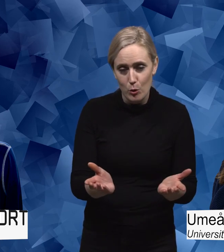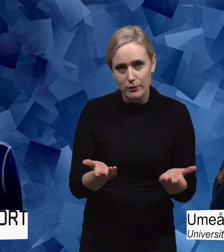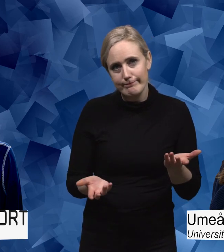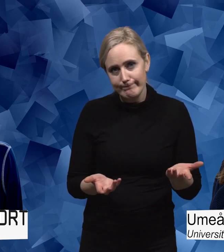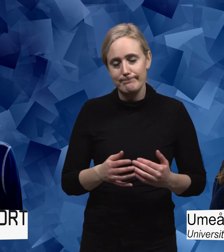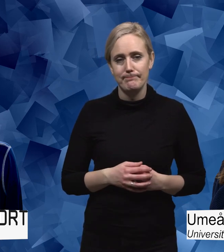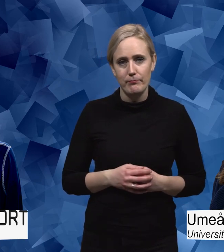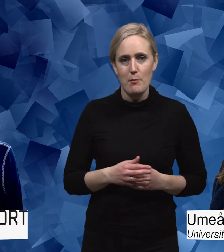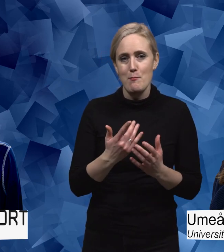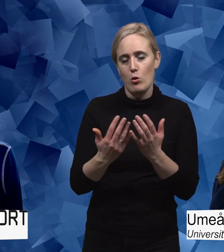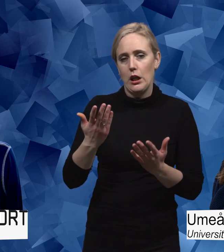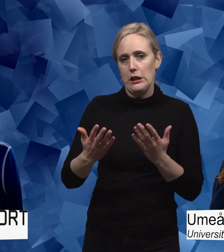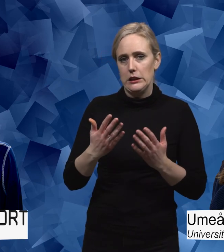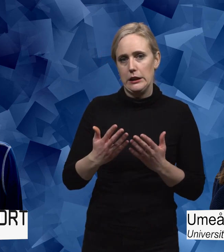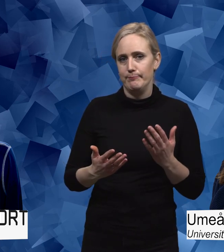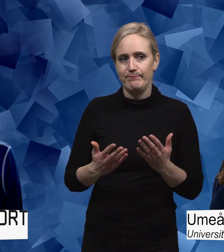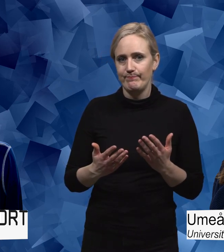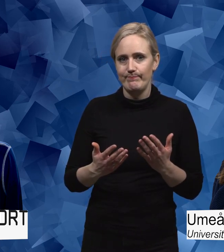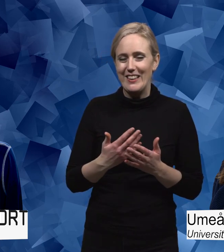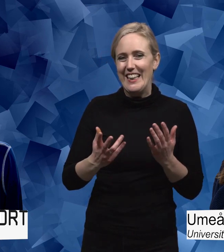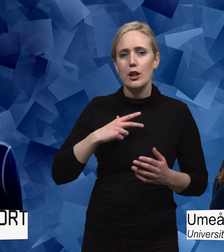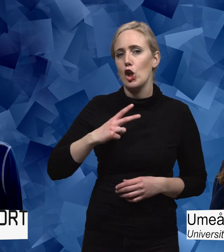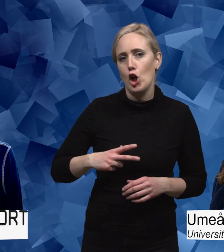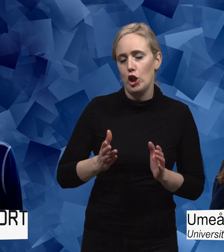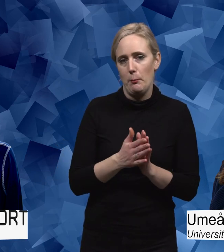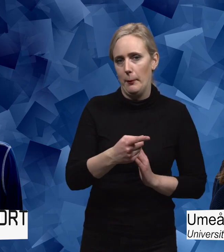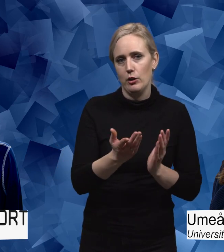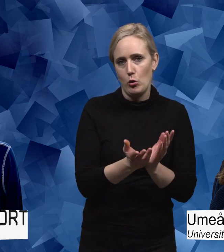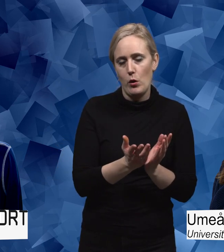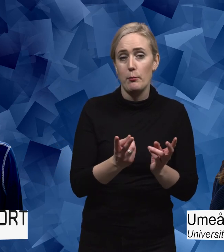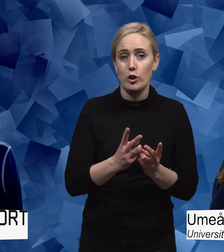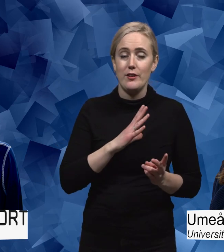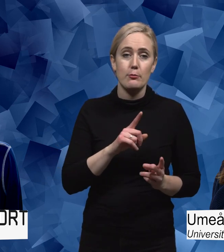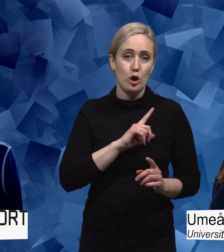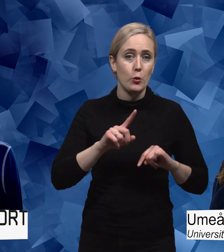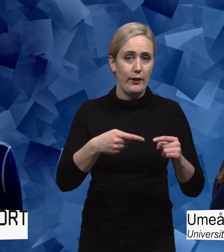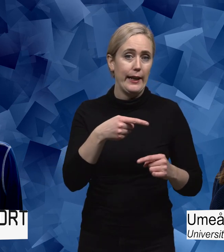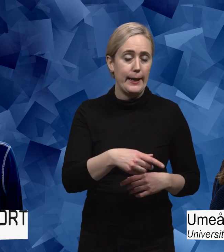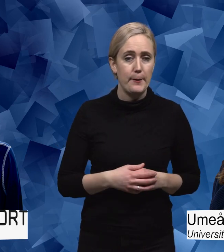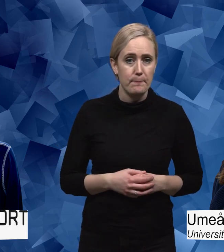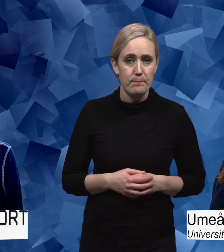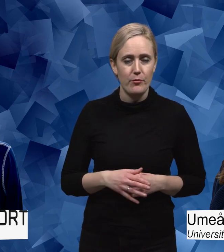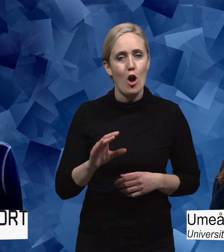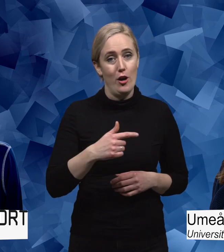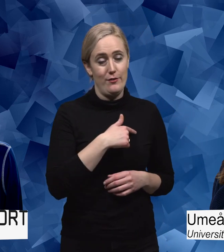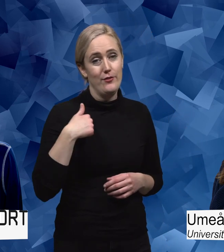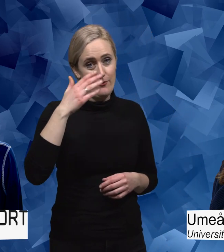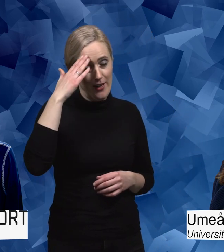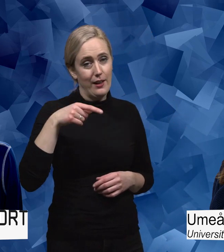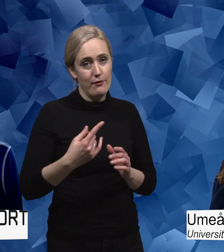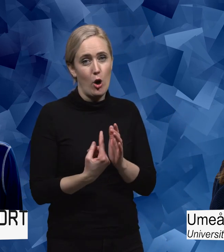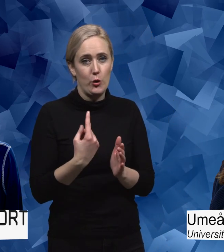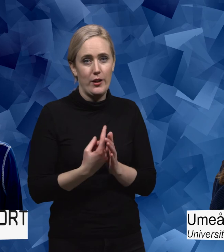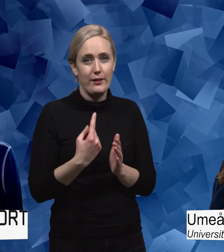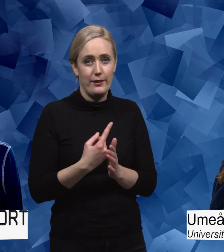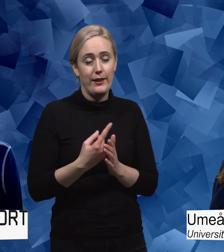ganska många som var rätt så missnöjda med ämnet idrott. Så det är ju tråkigt. Så där finns det en hel del att göra. Ja, vi vet ju att en prediktor för